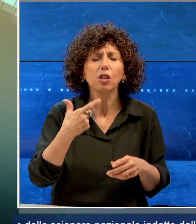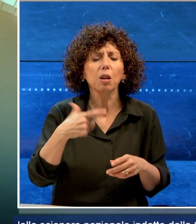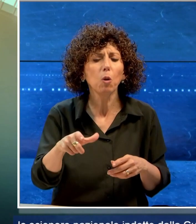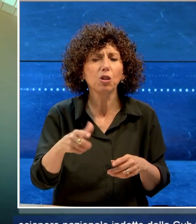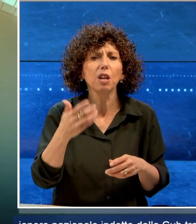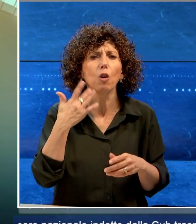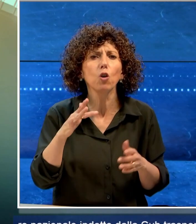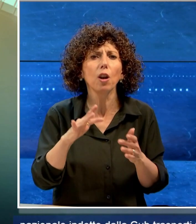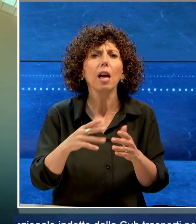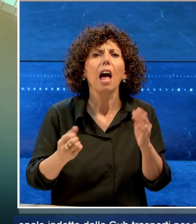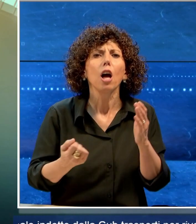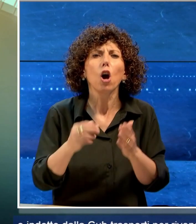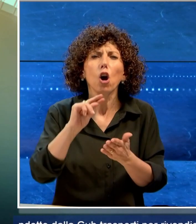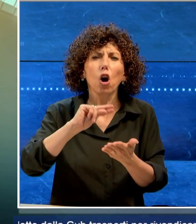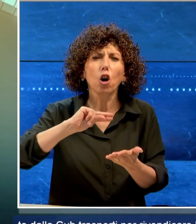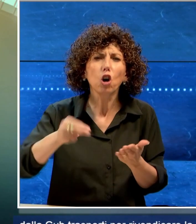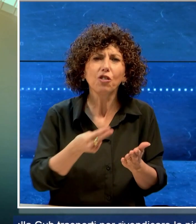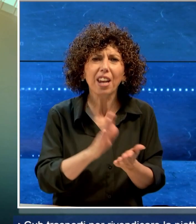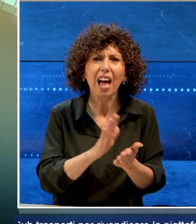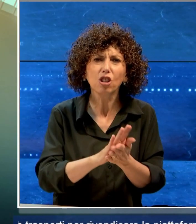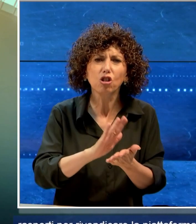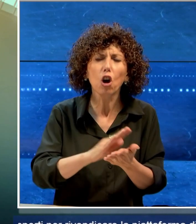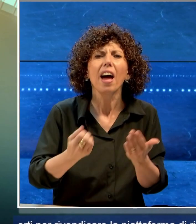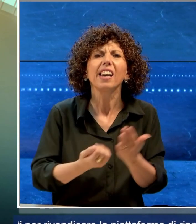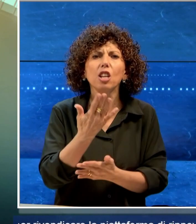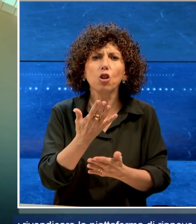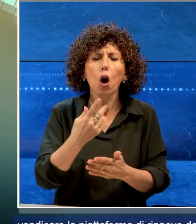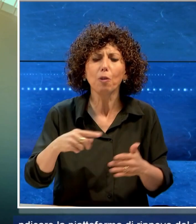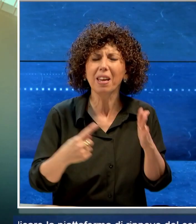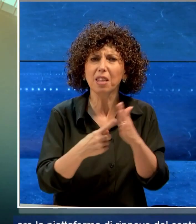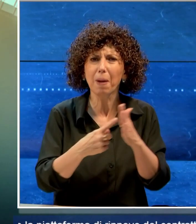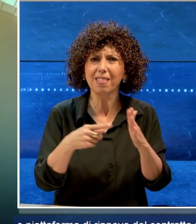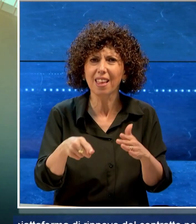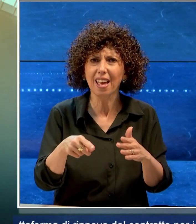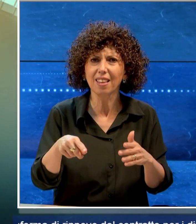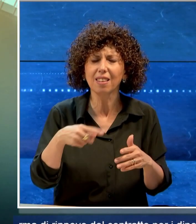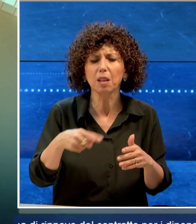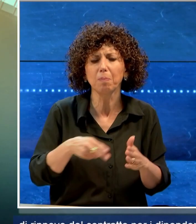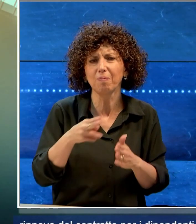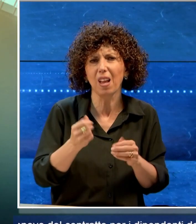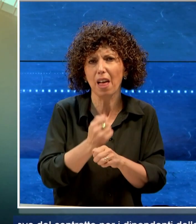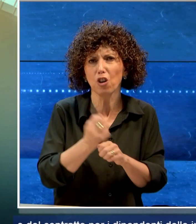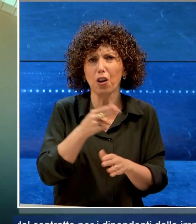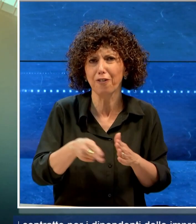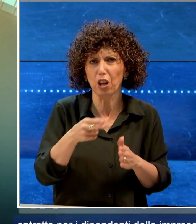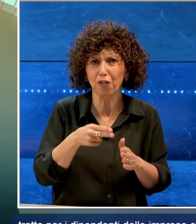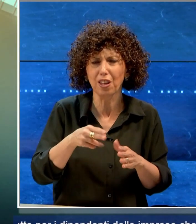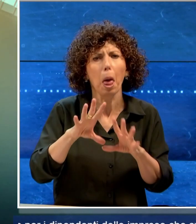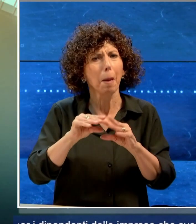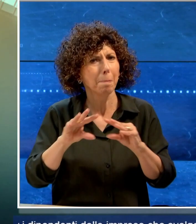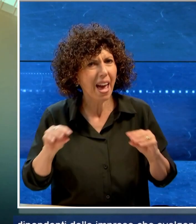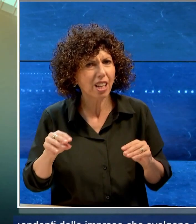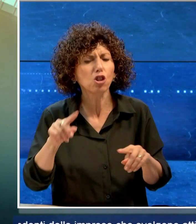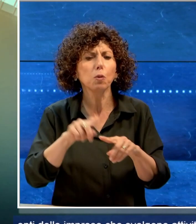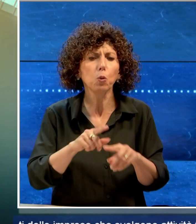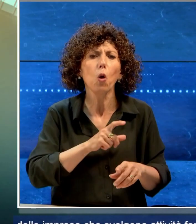piattaforma di rinnovo del contratto per i dipendenti dell'impresa che svolgono attività ferroviaria sia merci sia